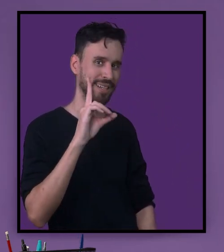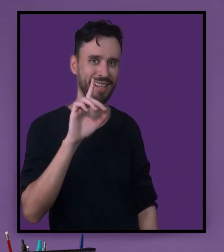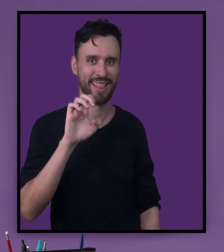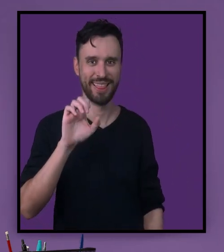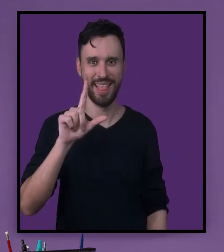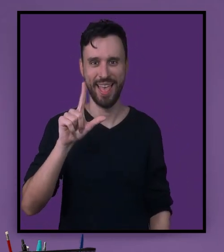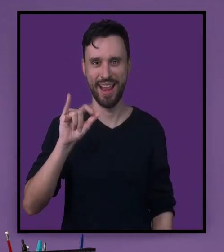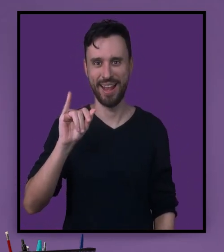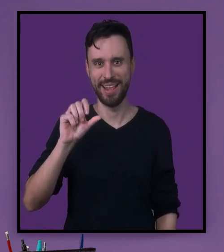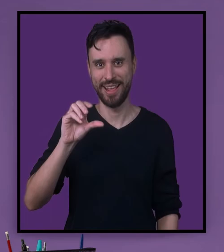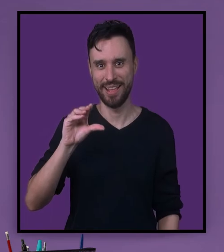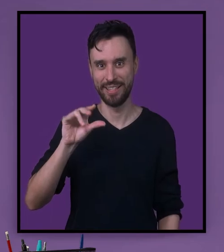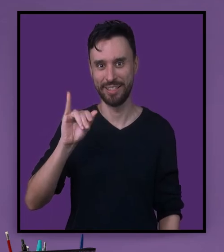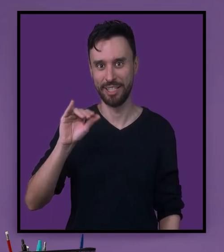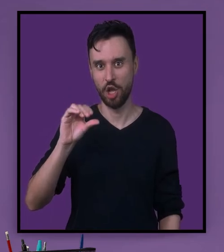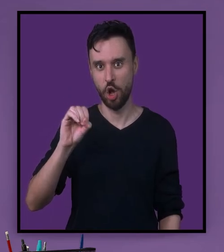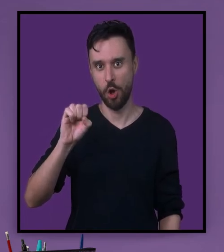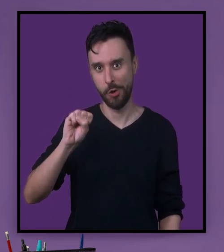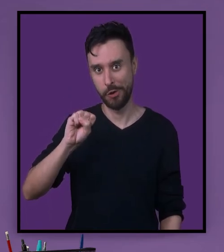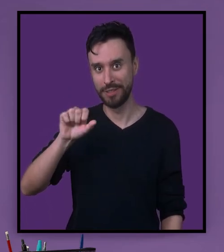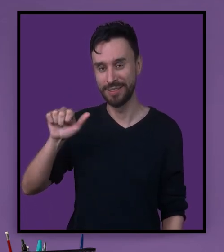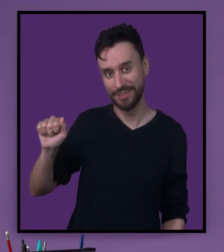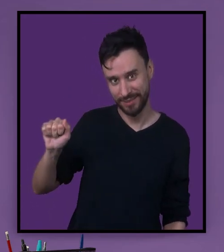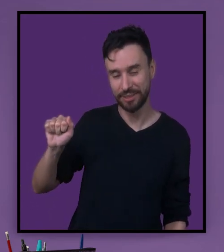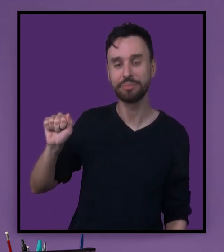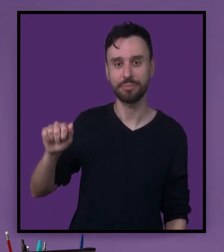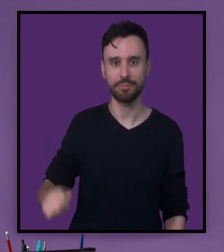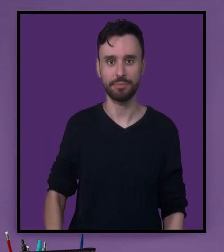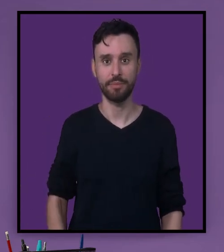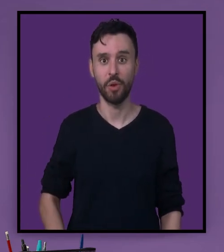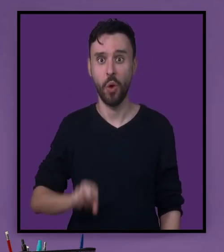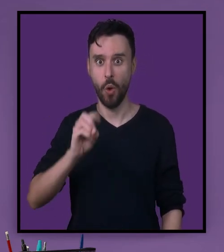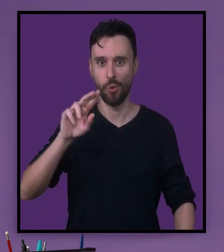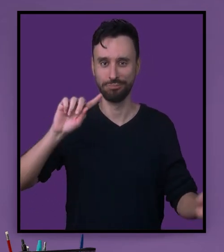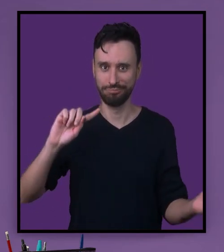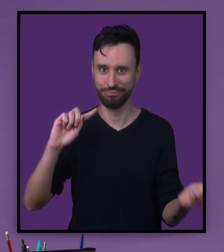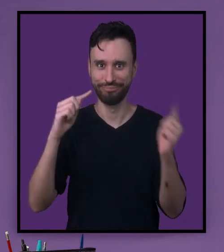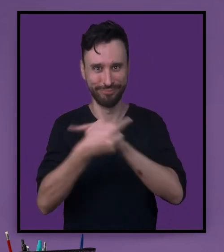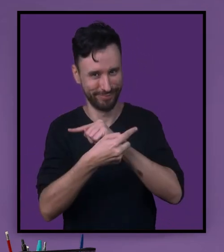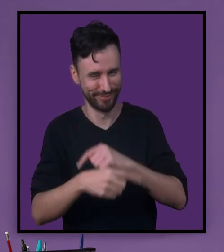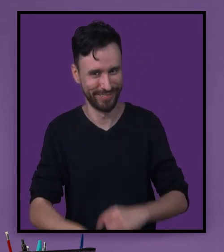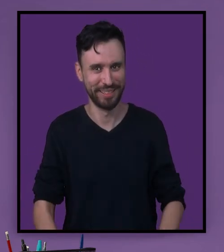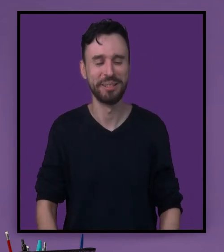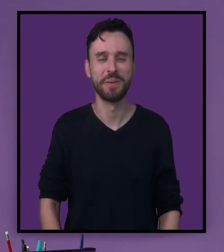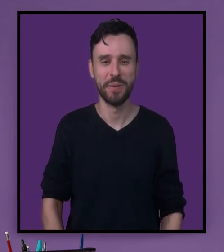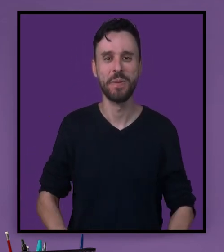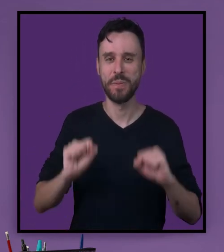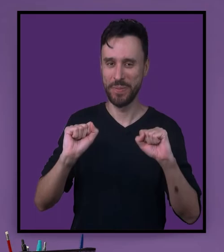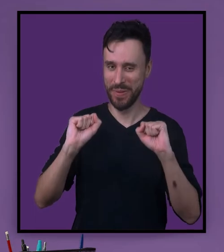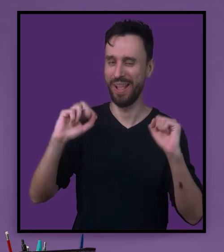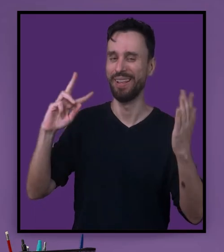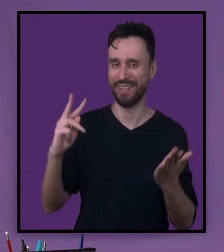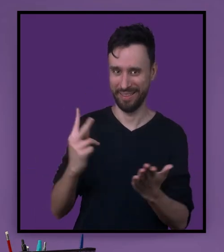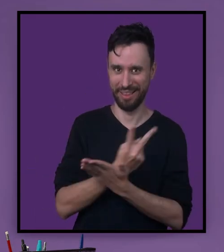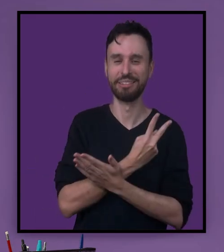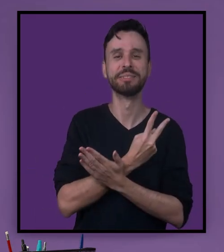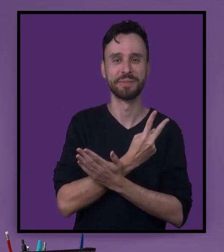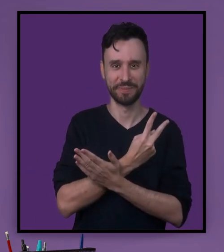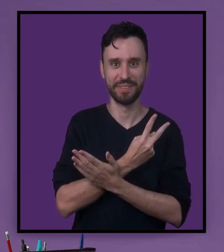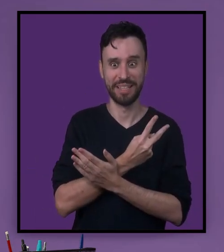também poderia ter sido utilizado o contrário, que isso também pode ocorrer em